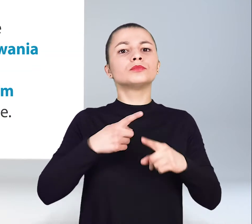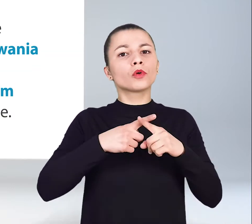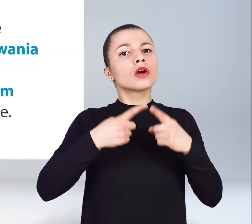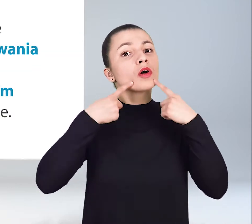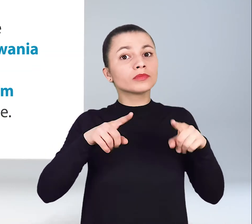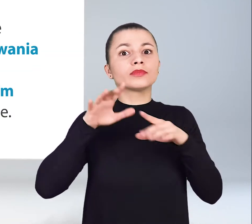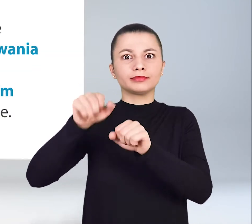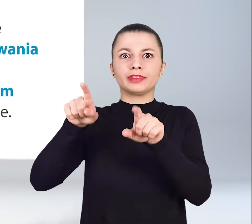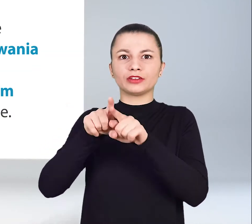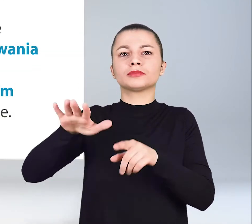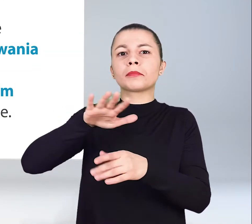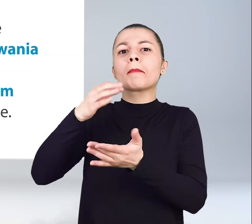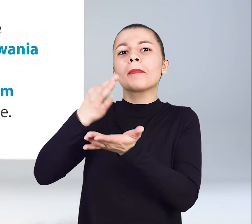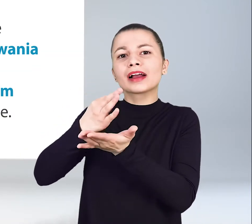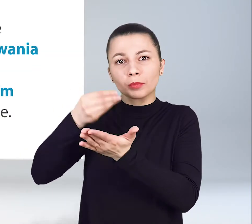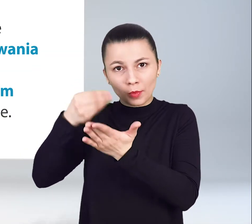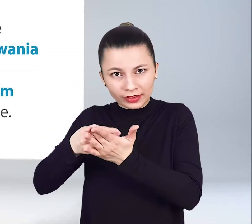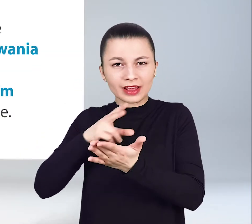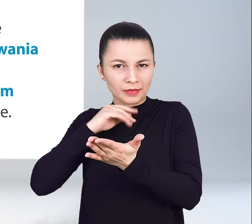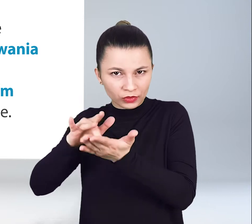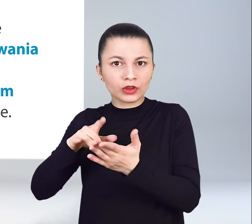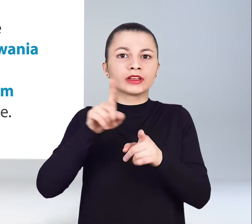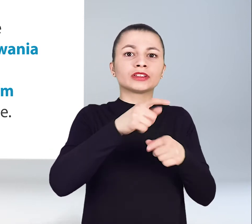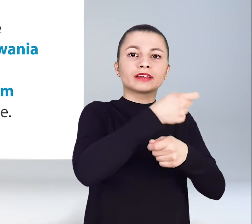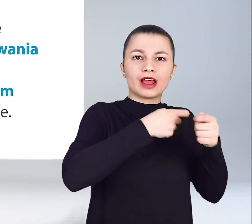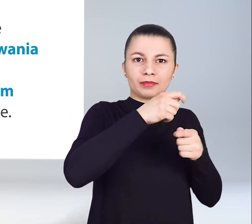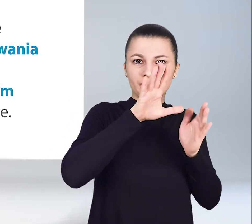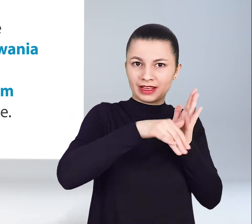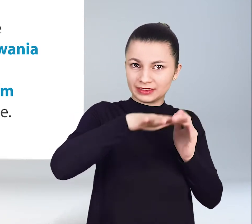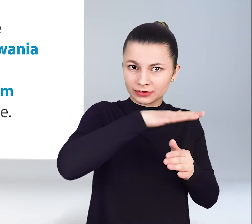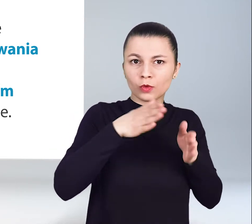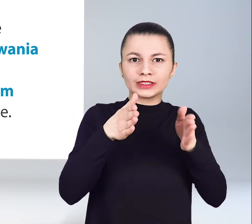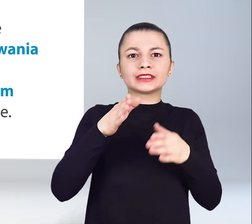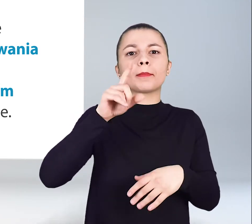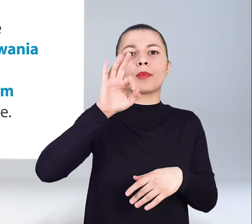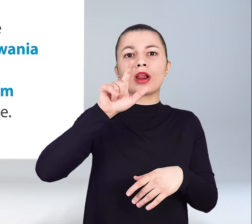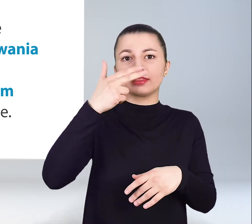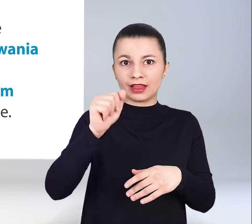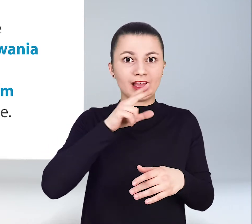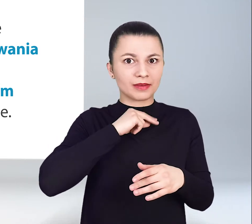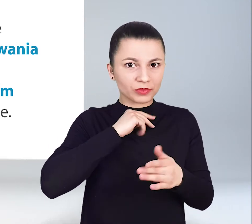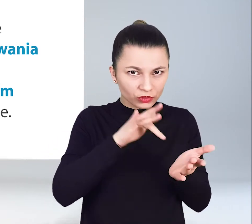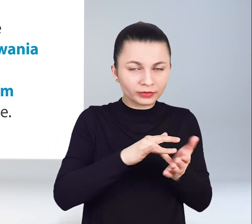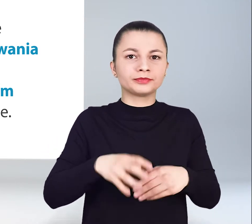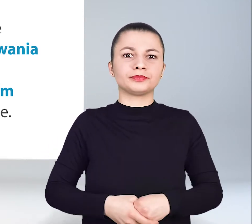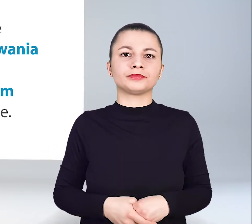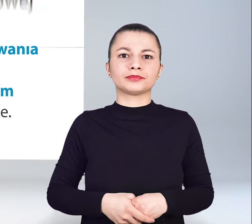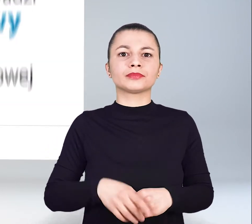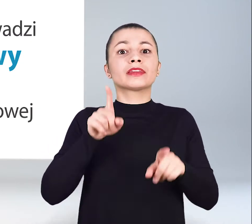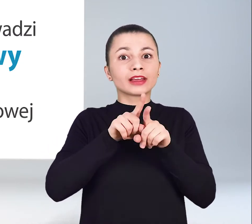Spółka Projekt Kępno zarządza także strefami płatnego parkowania w Kępnie oraz targowiskiem miejskim przy ulicy Polnej w Kępnie.